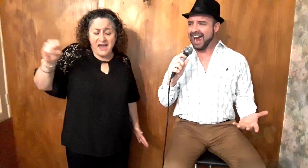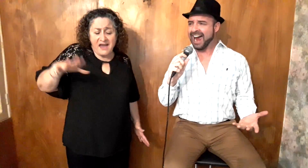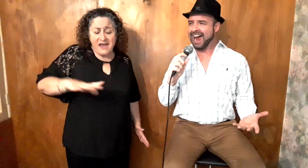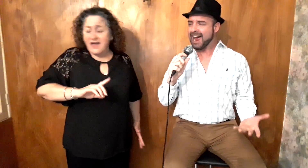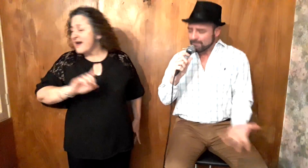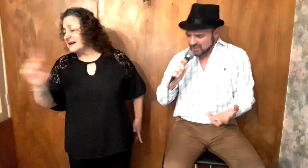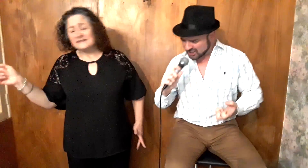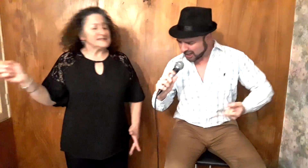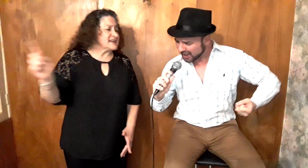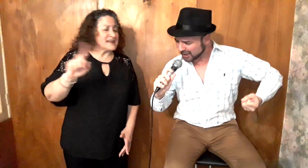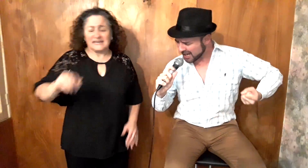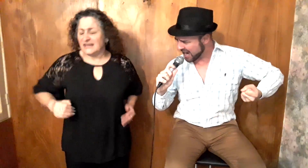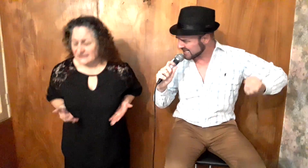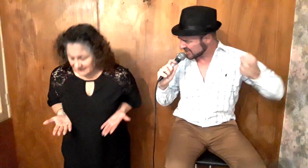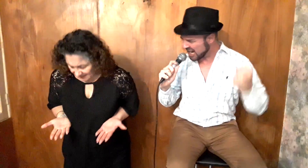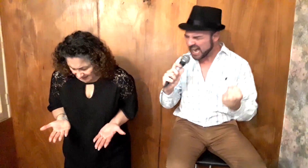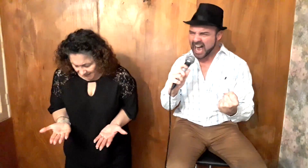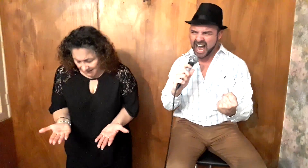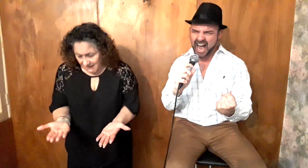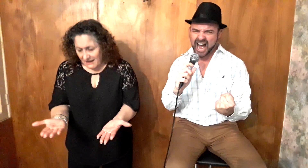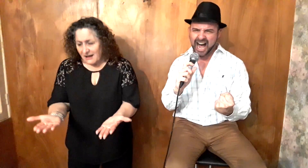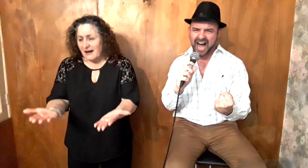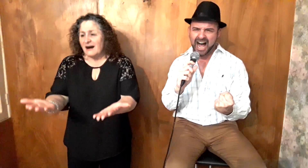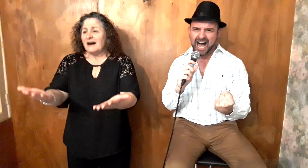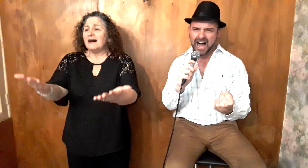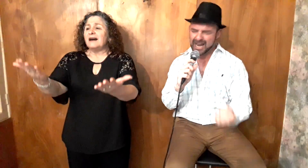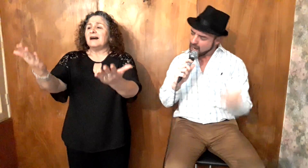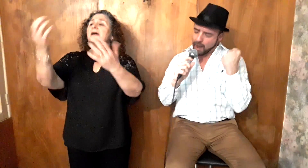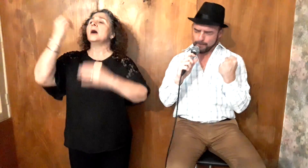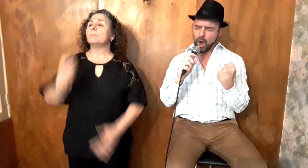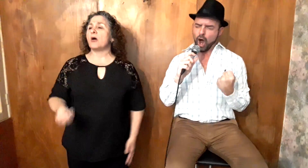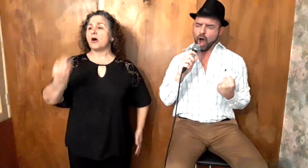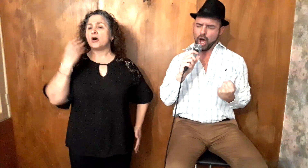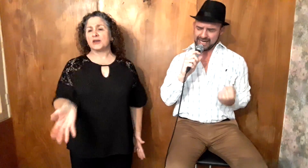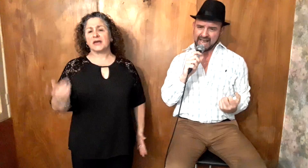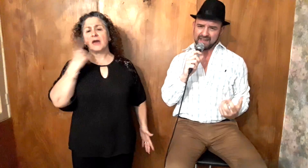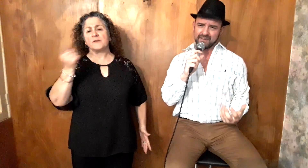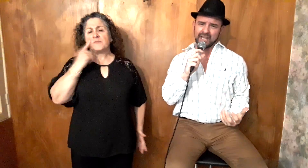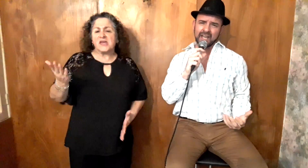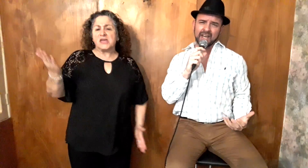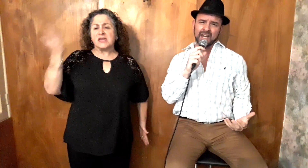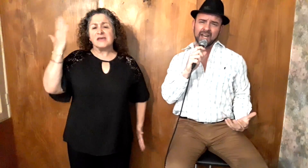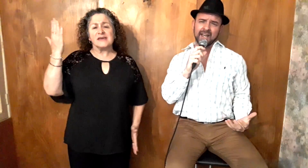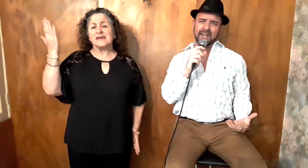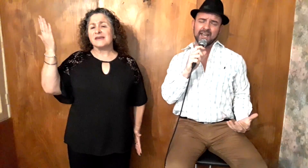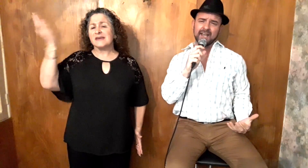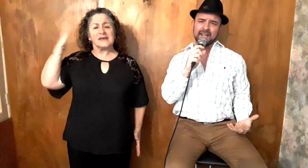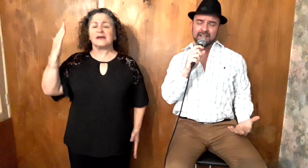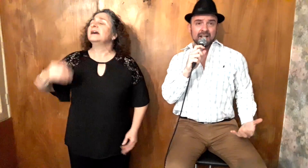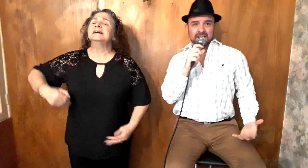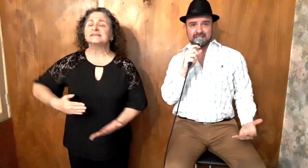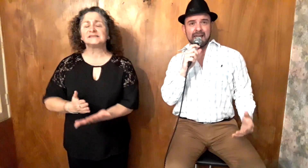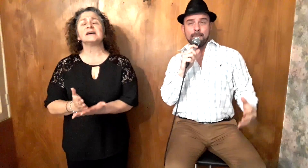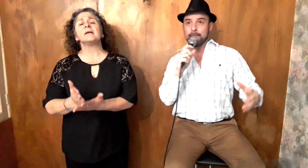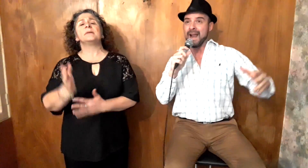sin entregar, porque viví, siempre